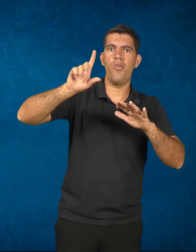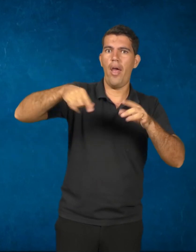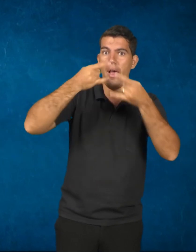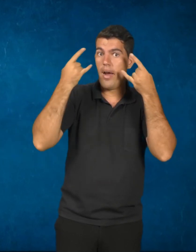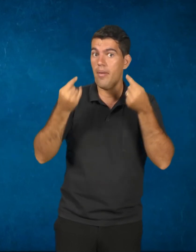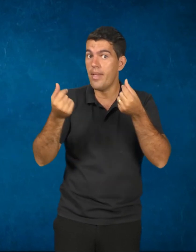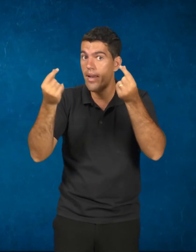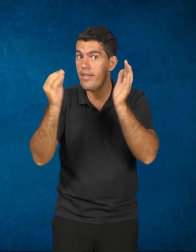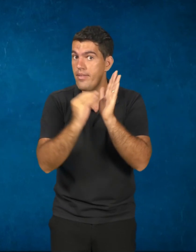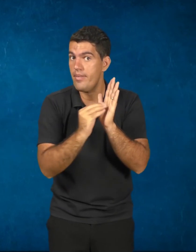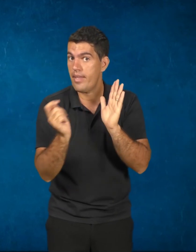capitalista?